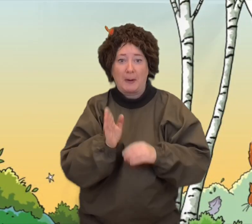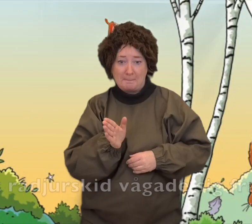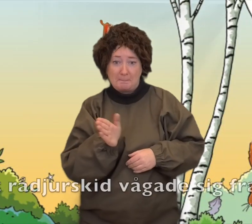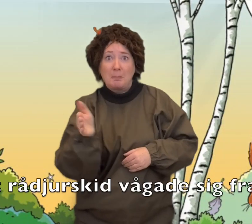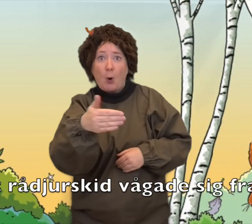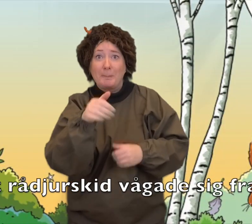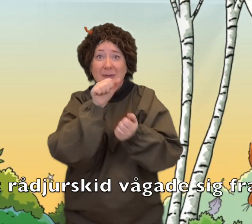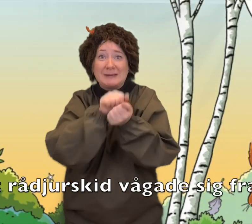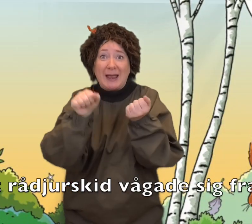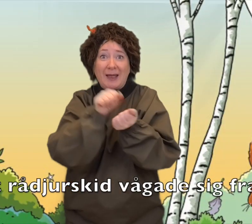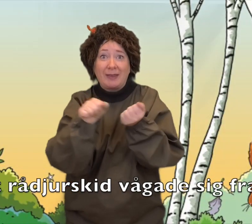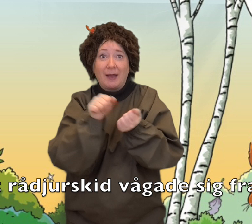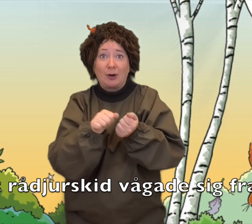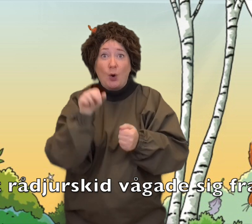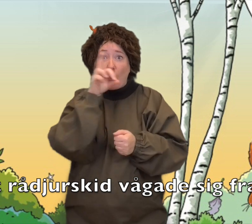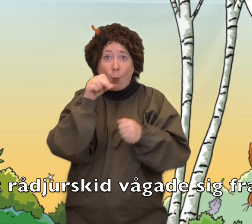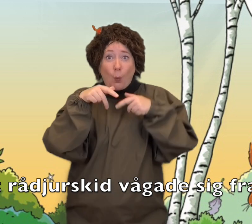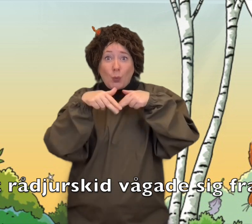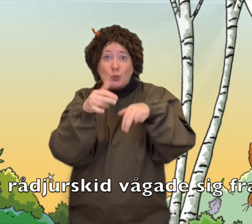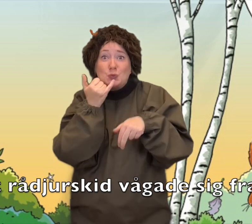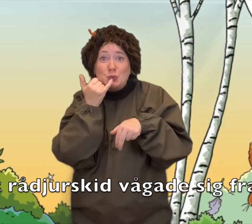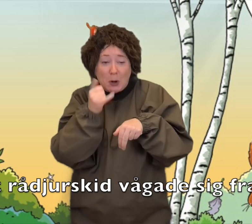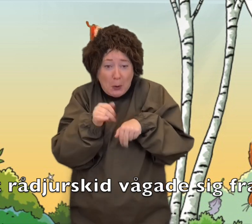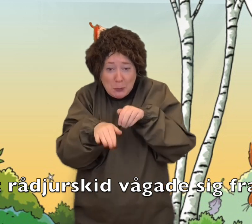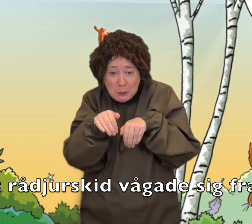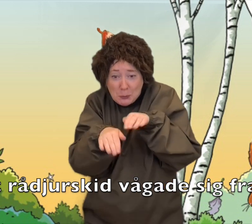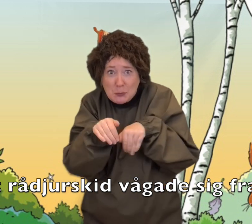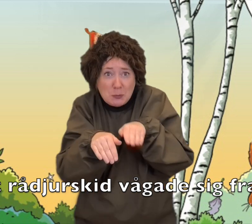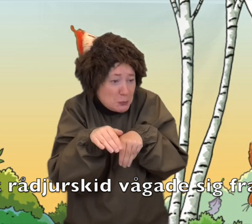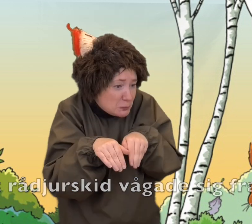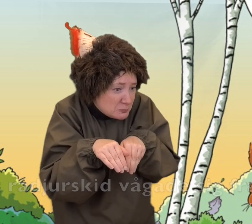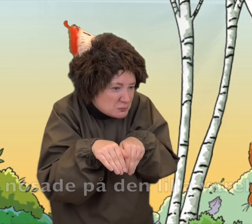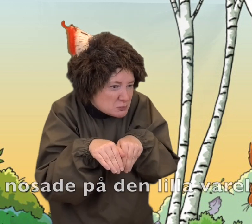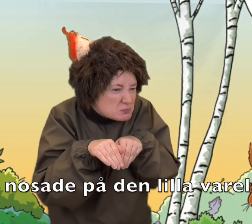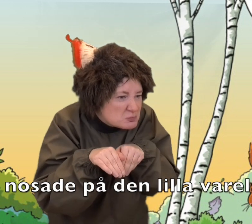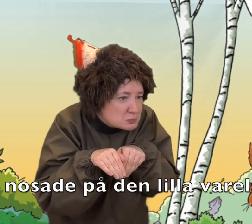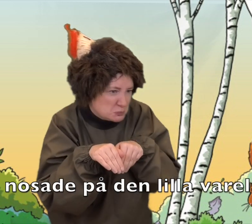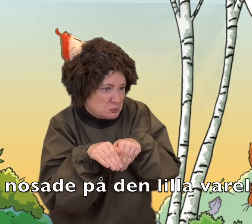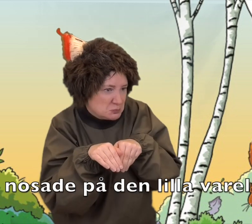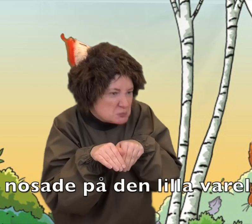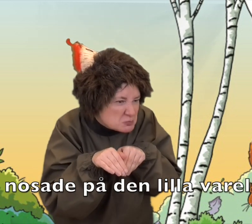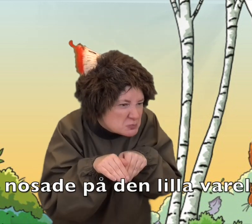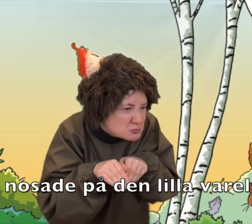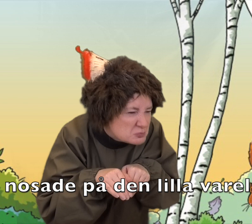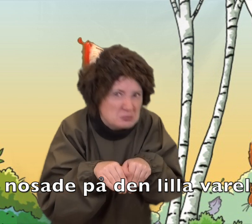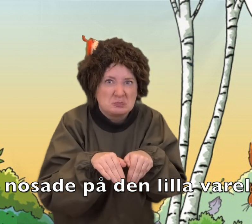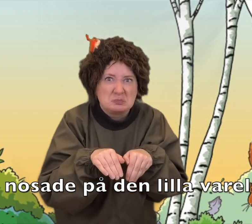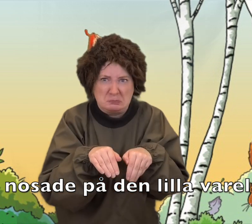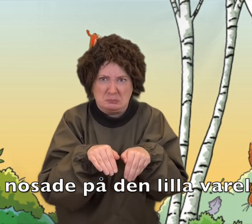Ett rådjurskid vågade sig fram och nosade på den lilla